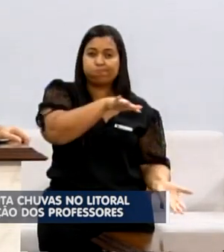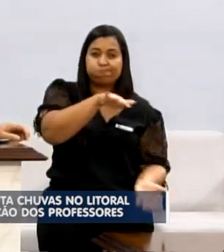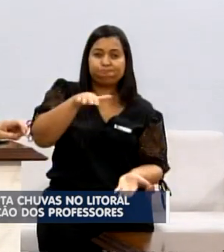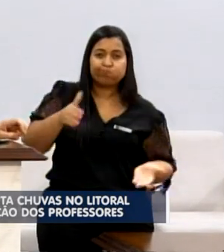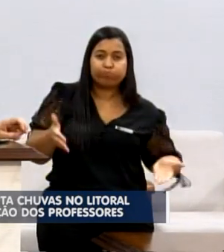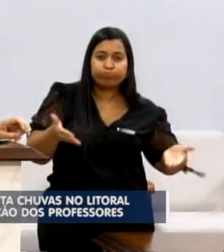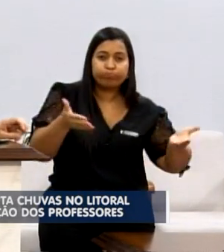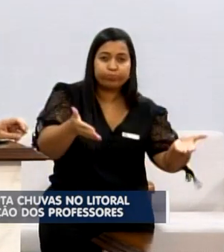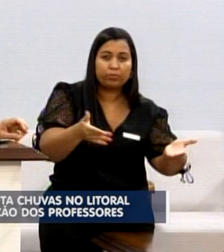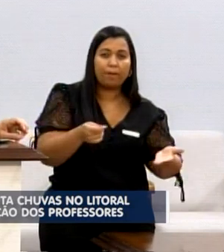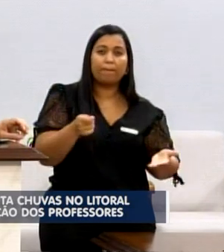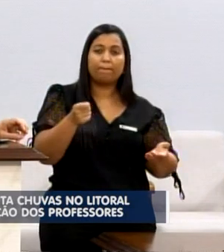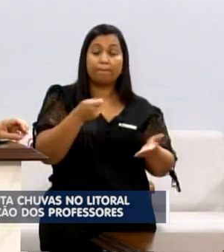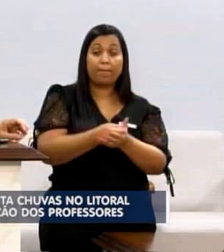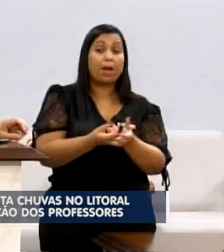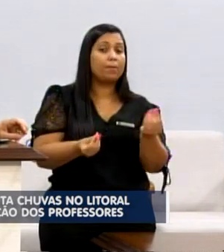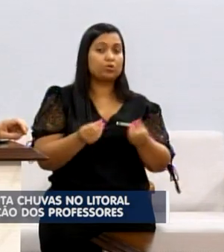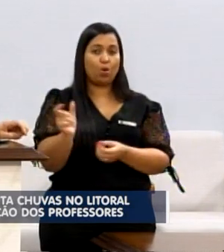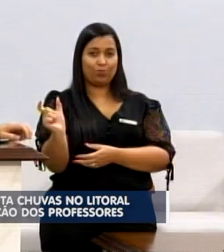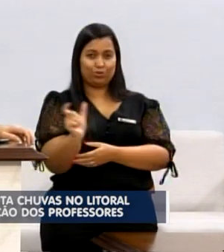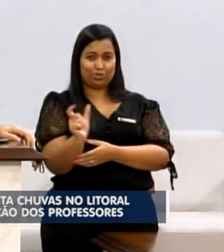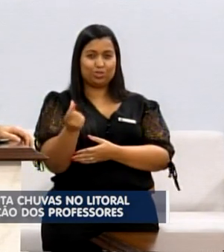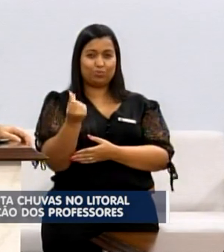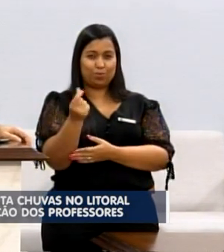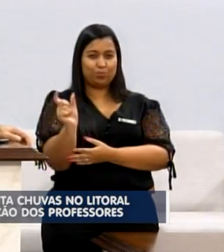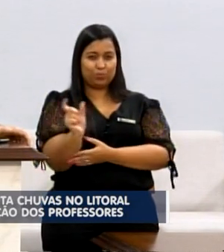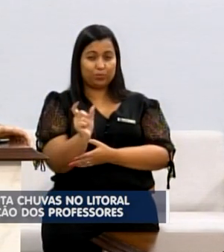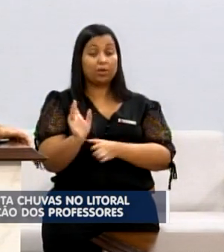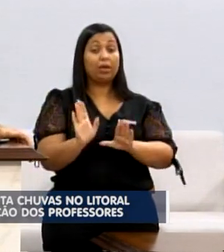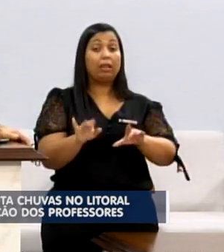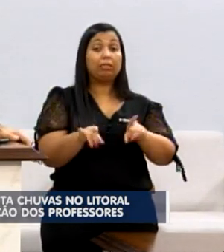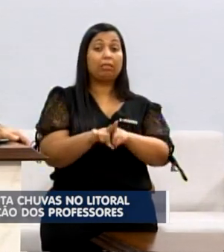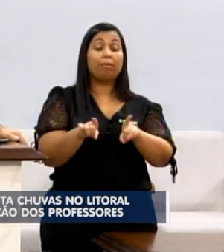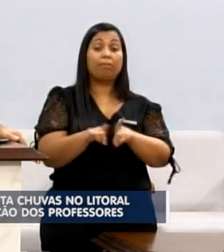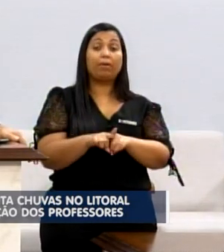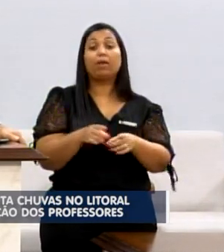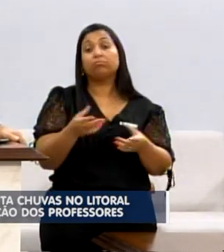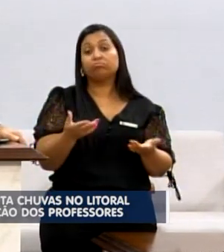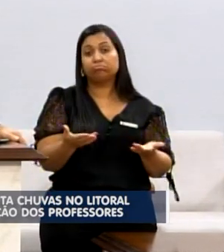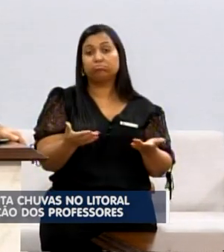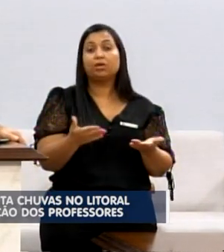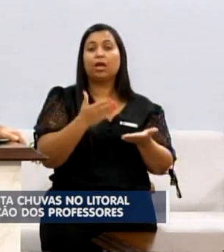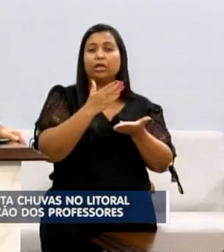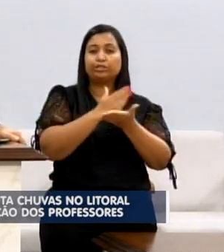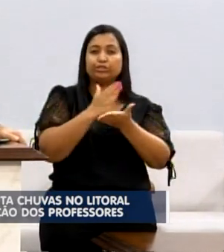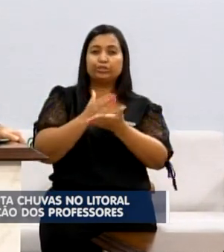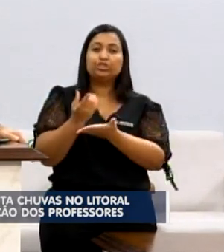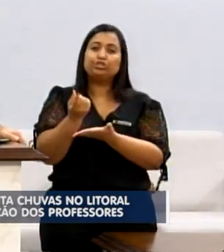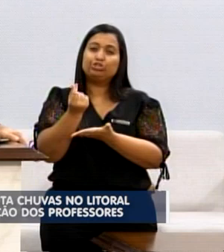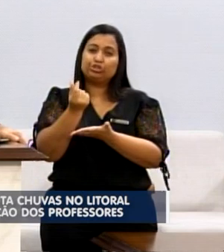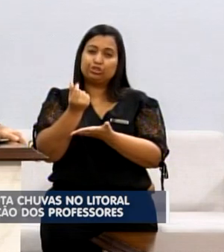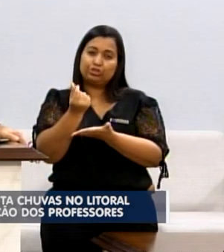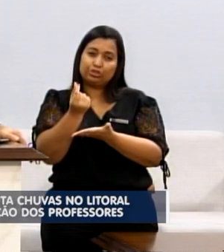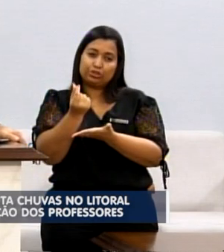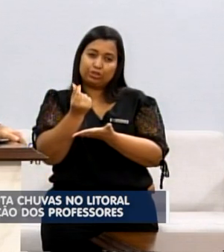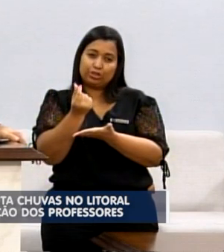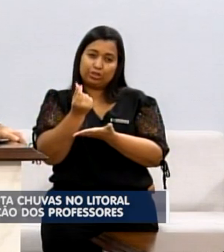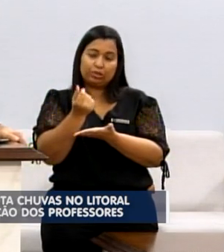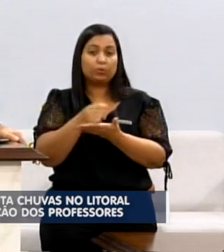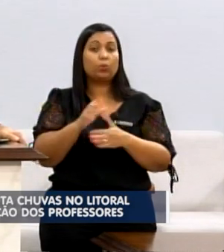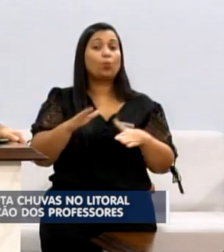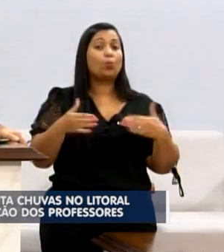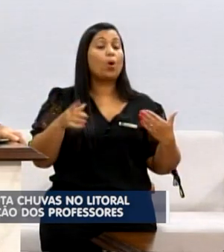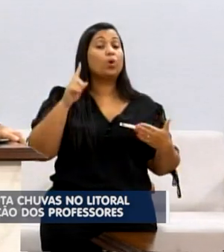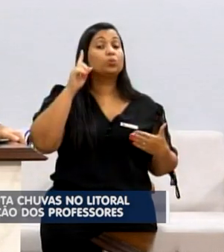que era o ticket, e também a participação nos lucros, que era para ter sido pago desde o dia 10.